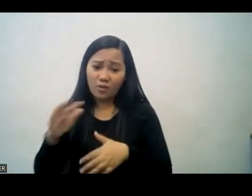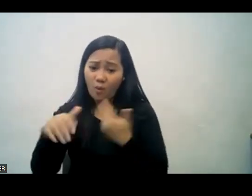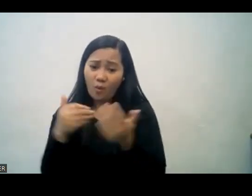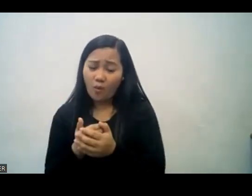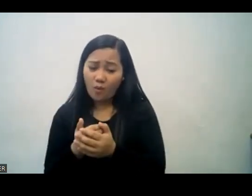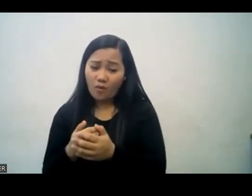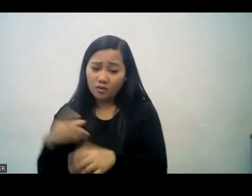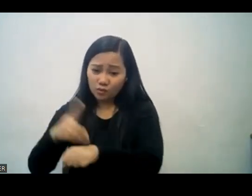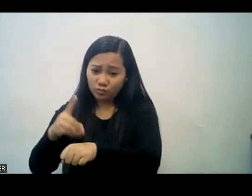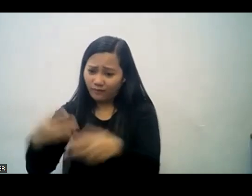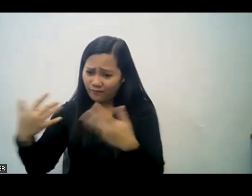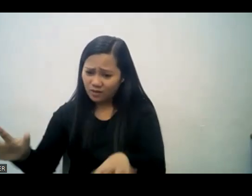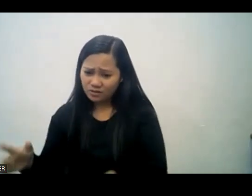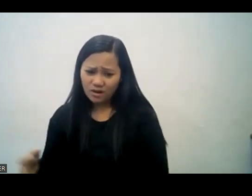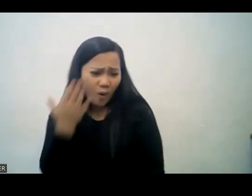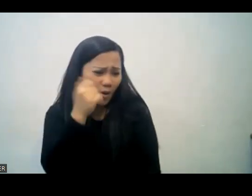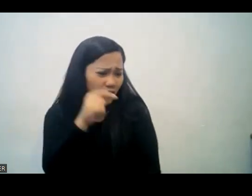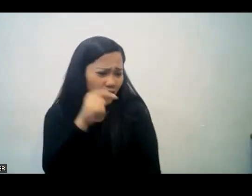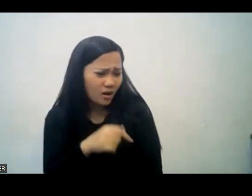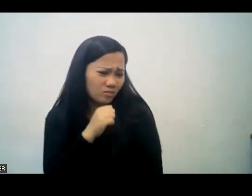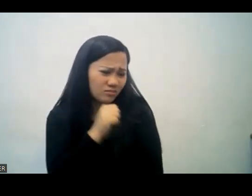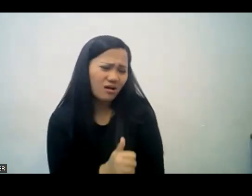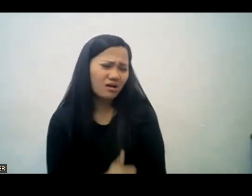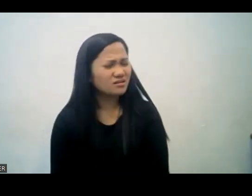kaya tinapos namin yung gawain namin pero siya hindi niya tinapos